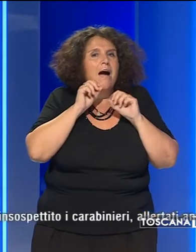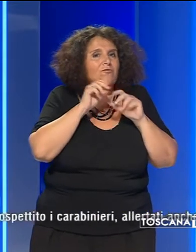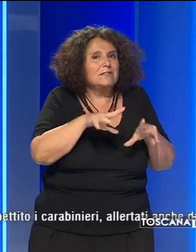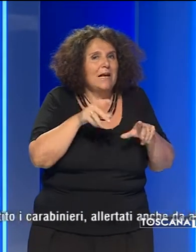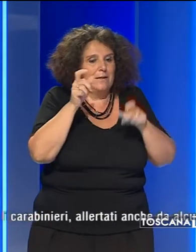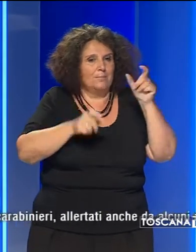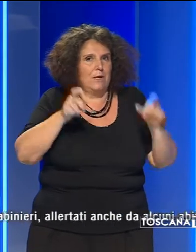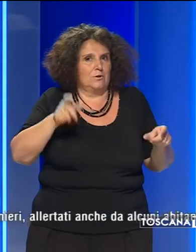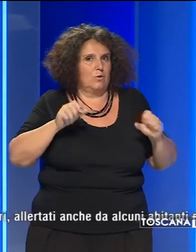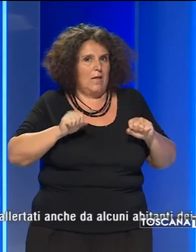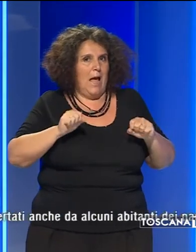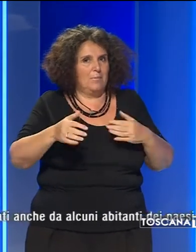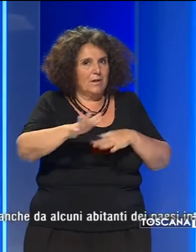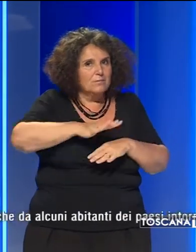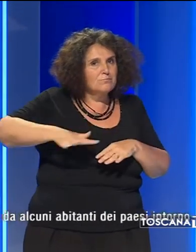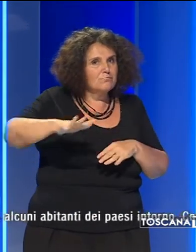intorno.